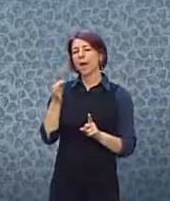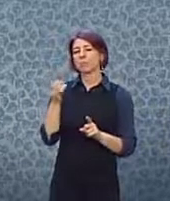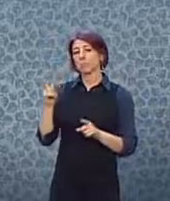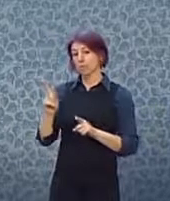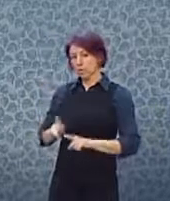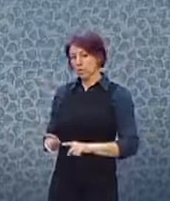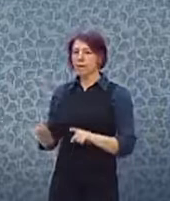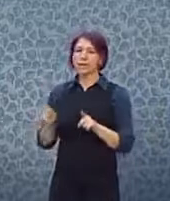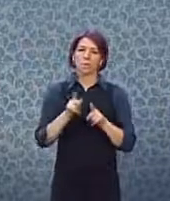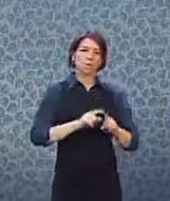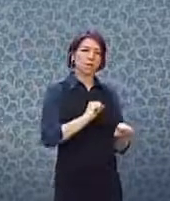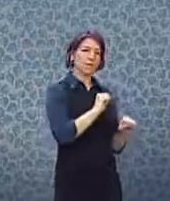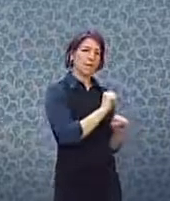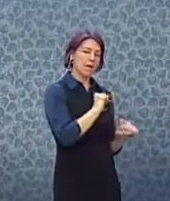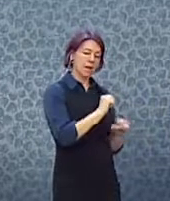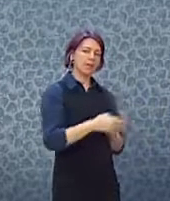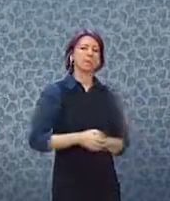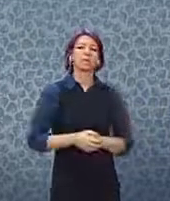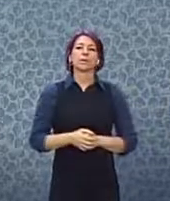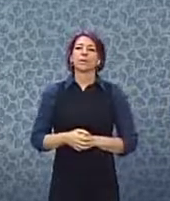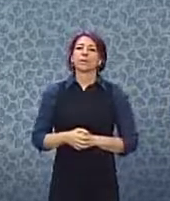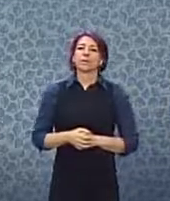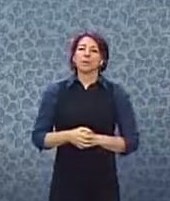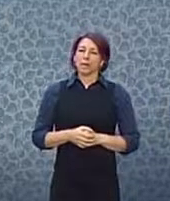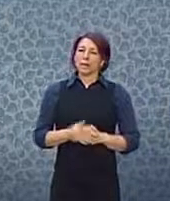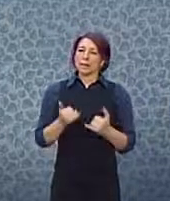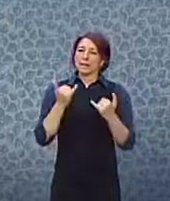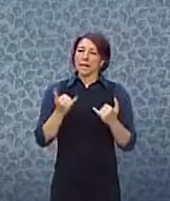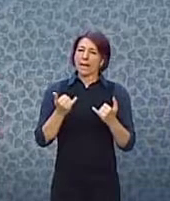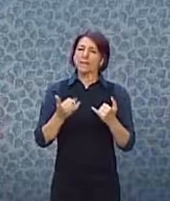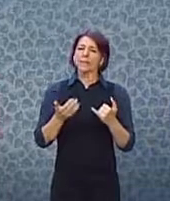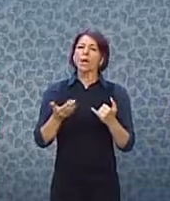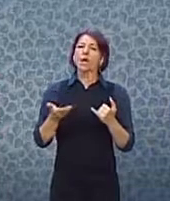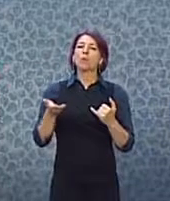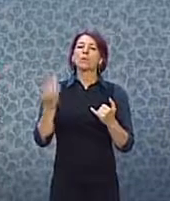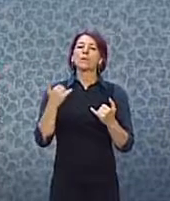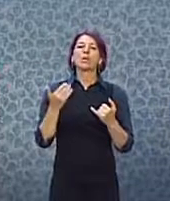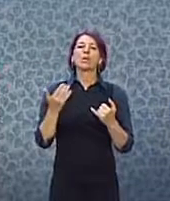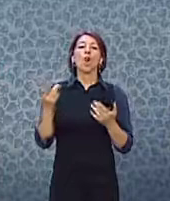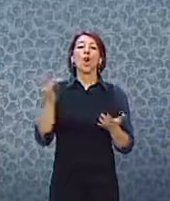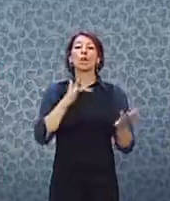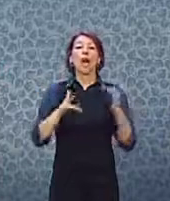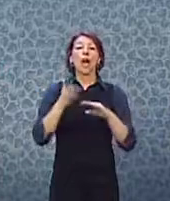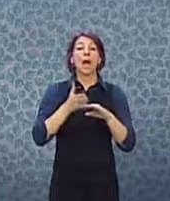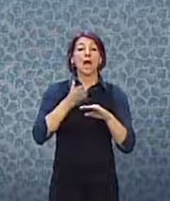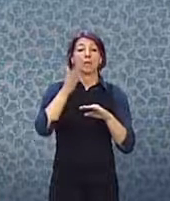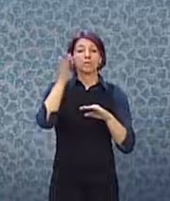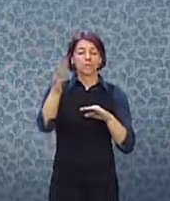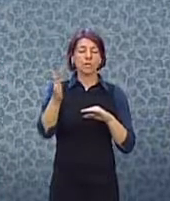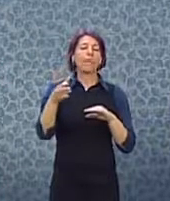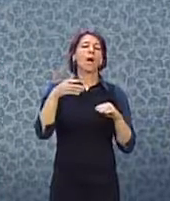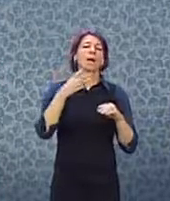premiére, můžete prosím se vyjádřit k dnešní návštěvě pana prezidenta Macrona, pana Draghiopana Šouce na